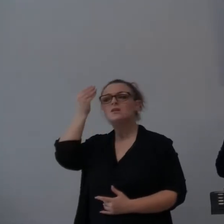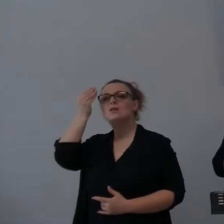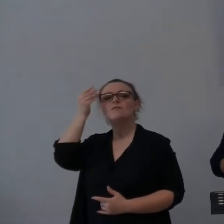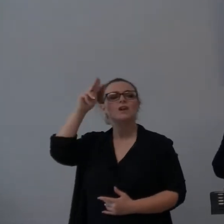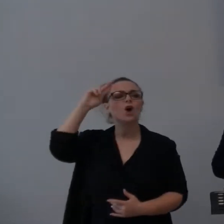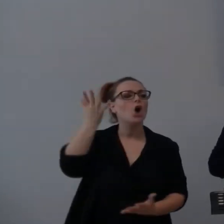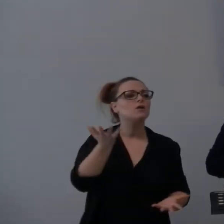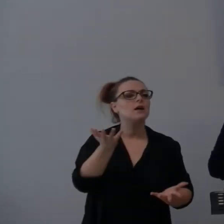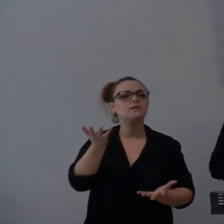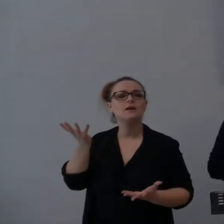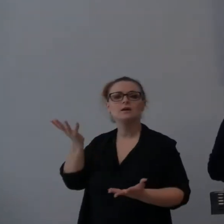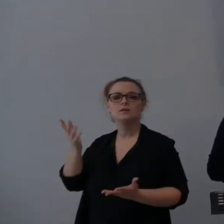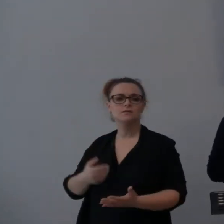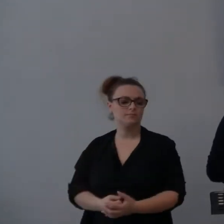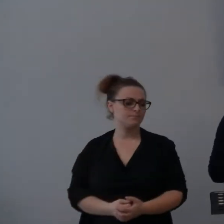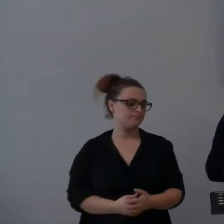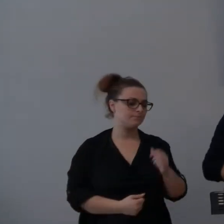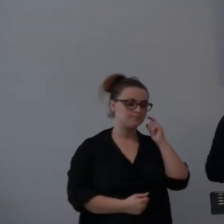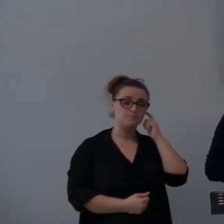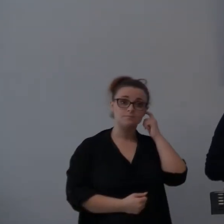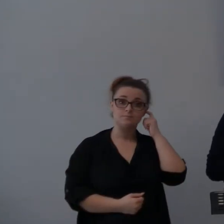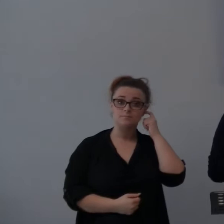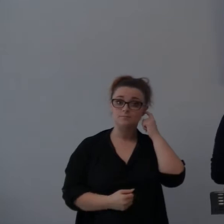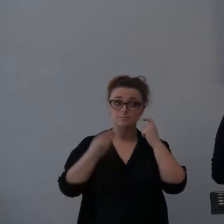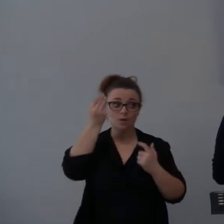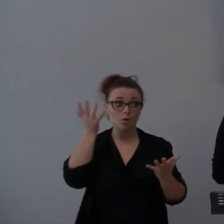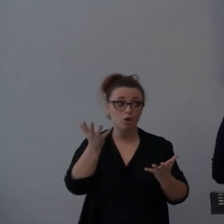Cosa ci può pensare? Ci viene qualcosa?